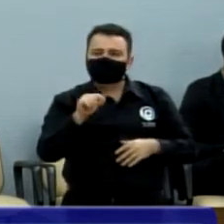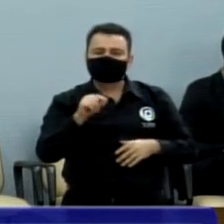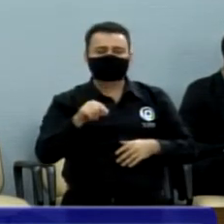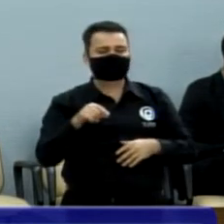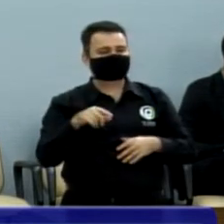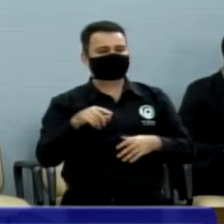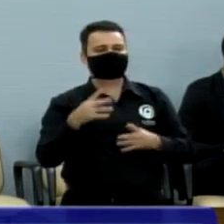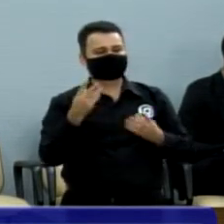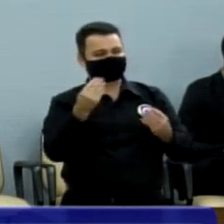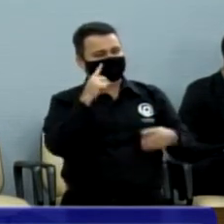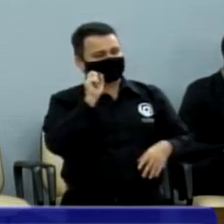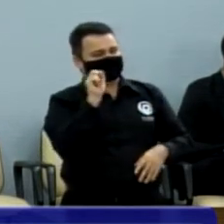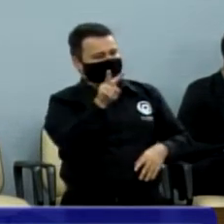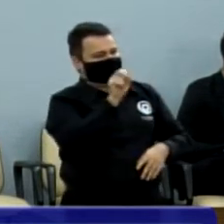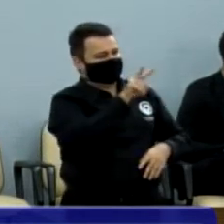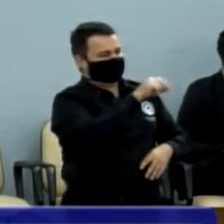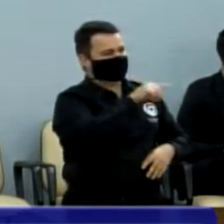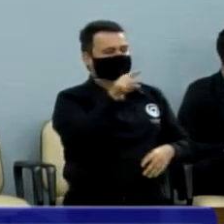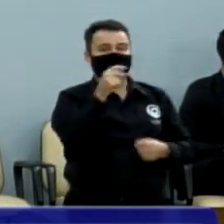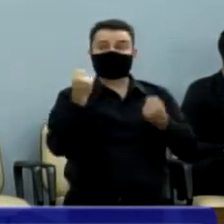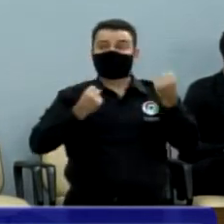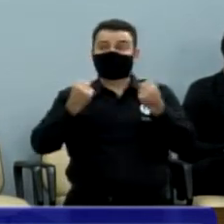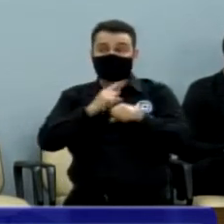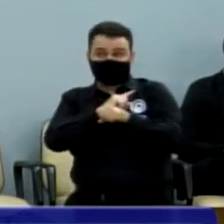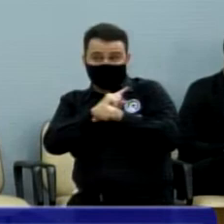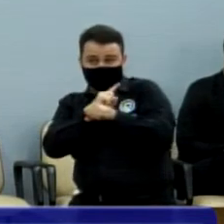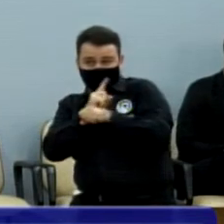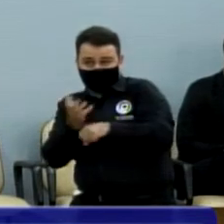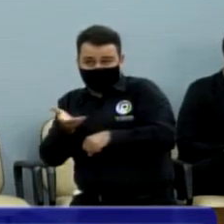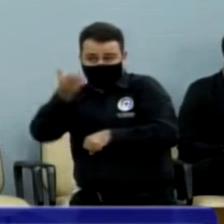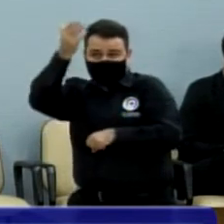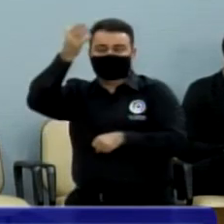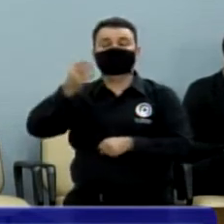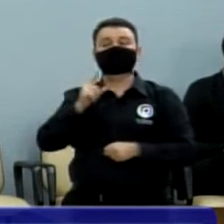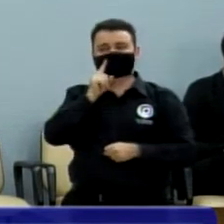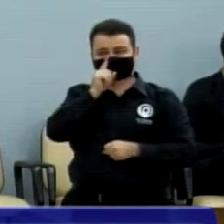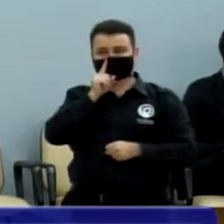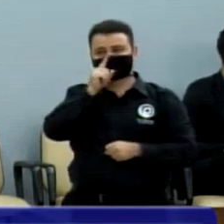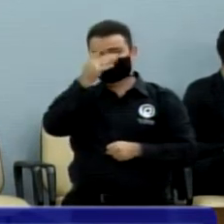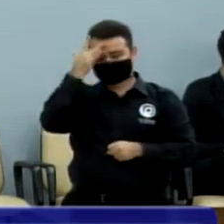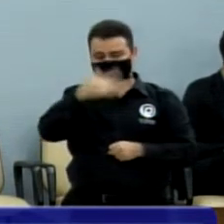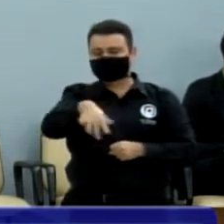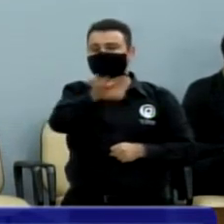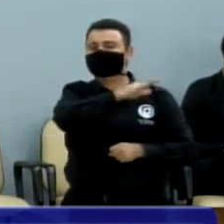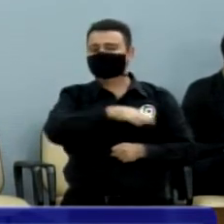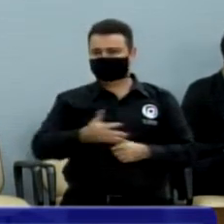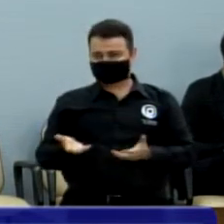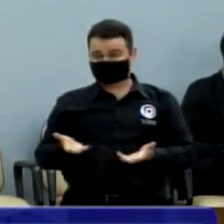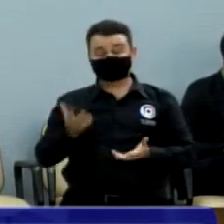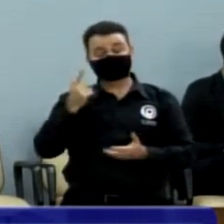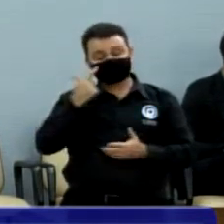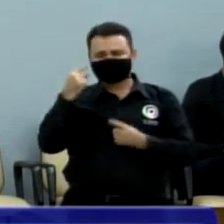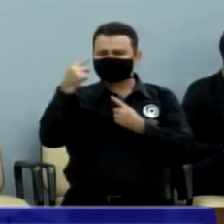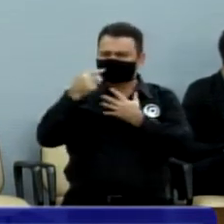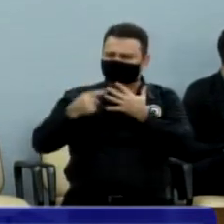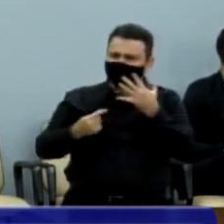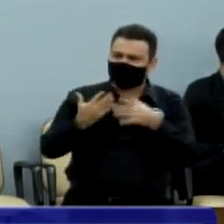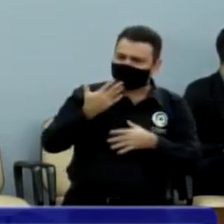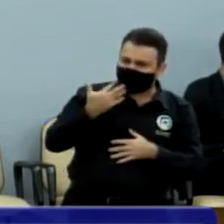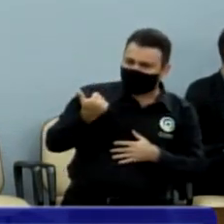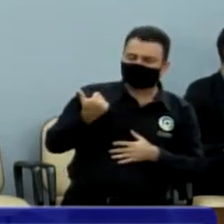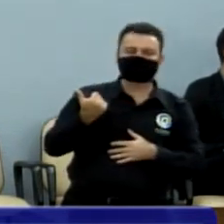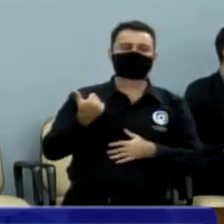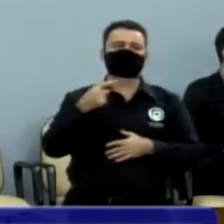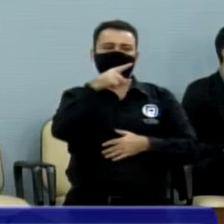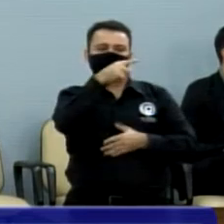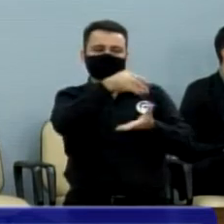perigo para a população. Então, eu fiz aqui algumas indicações, vão ser encaminhadas à Secretaria de Trânsito. Se o secretário Mauri